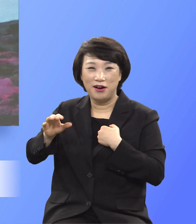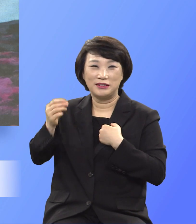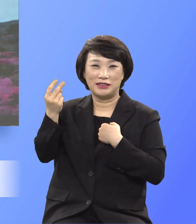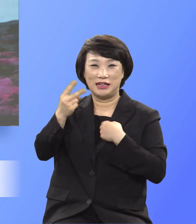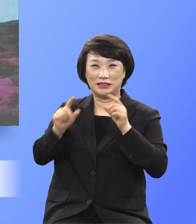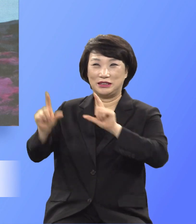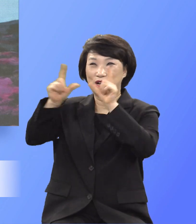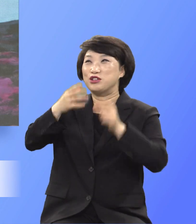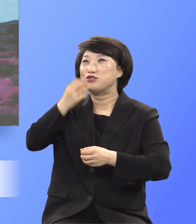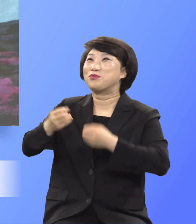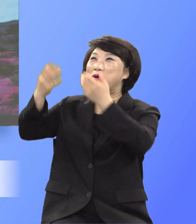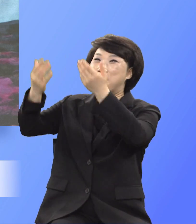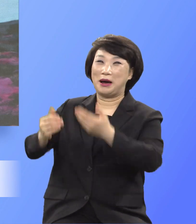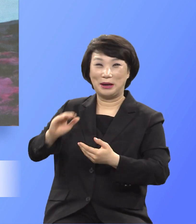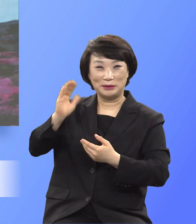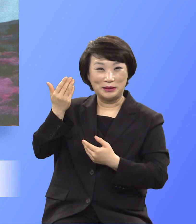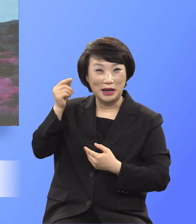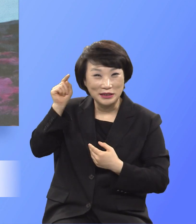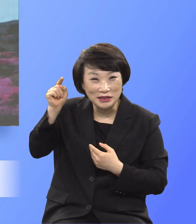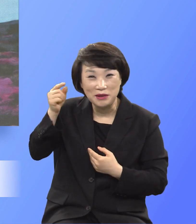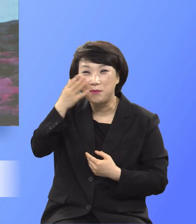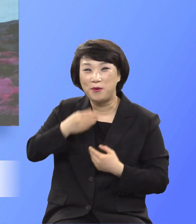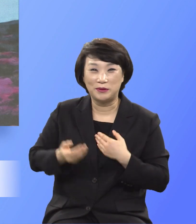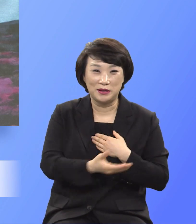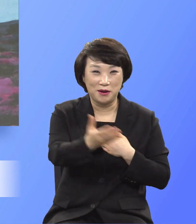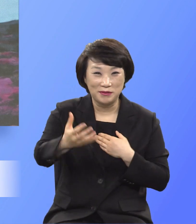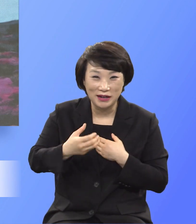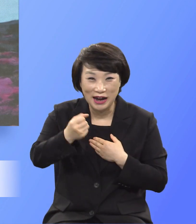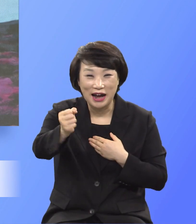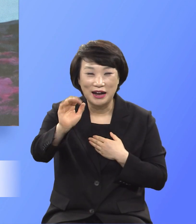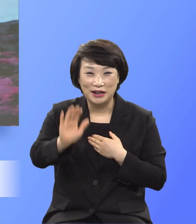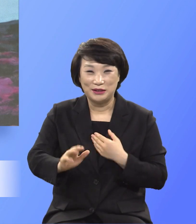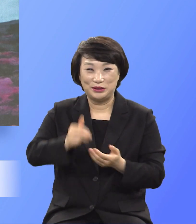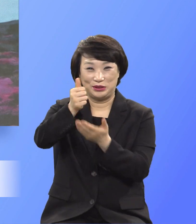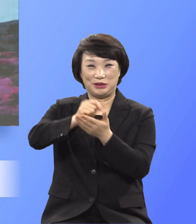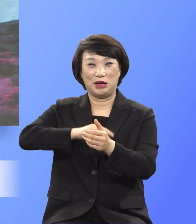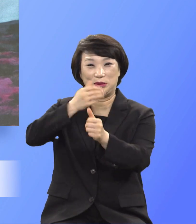있다는 것입니다 이 목이 여러분의 것이 되기를 주님의 이름으로 추간합니다